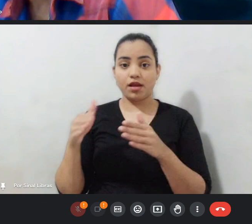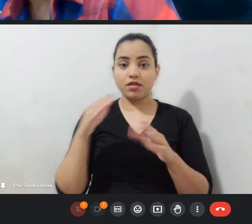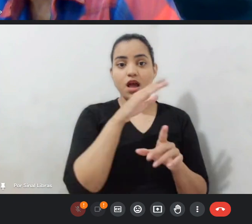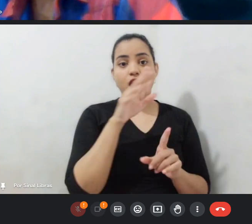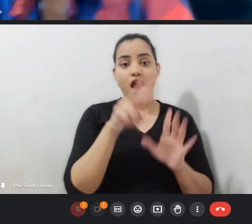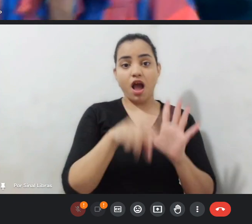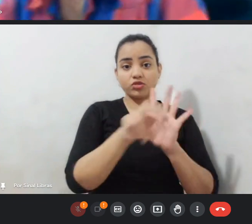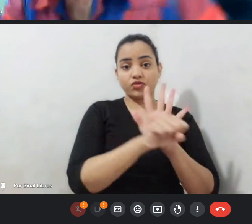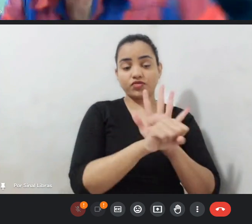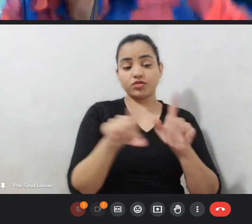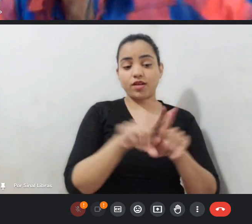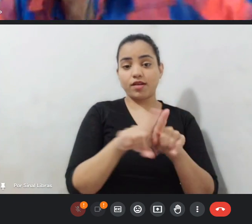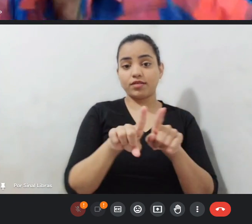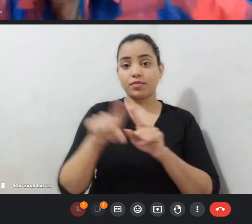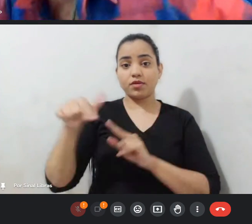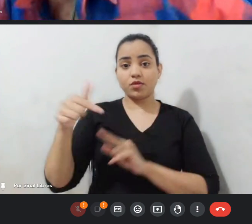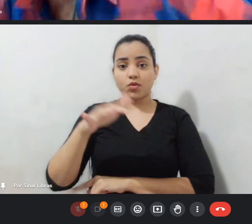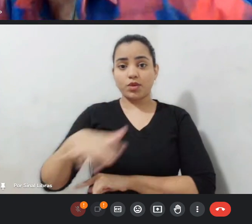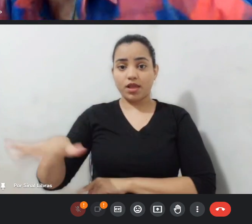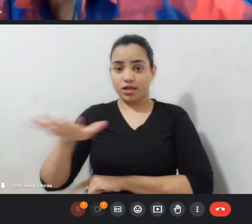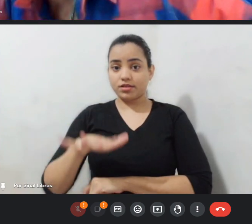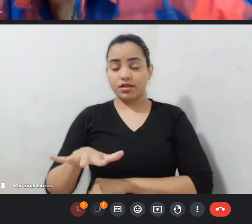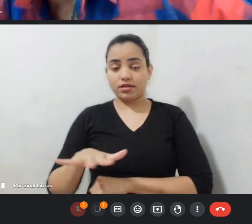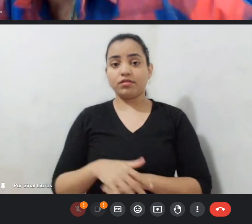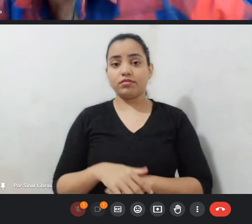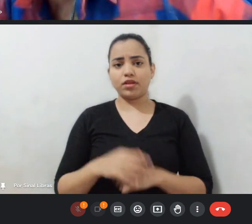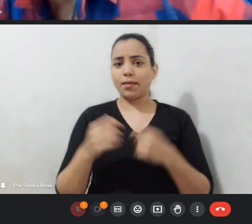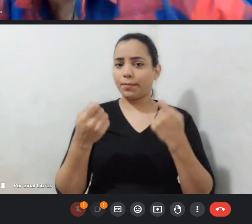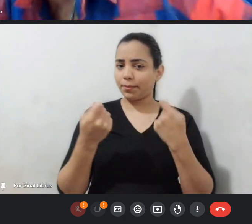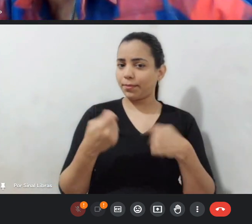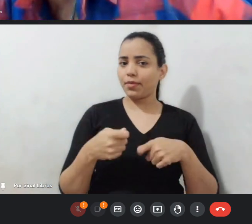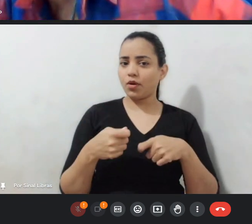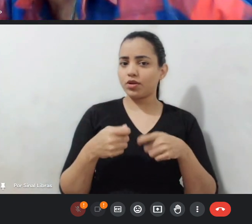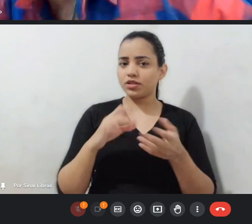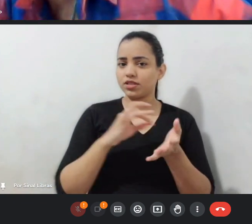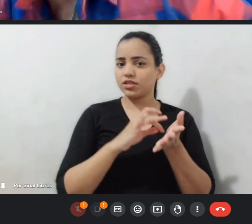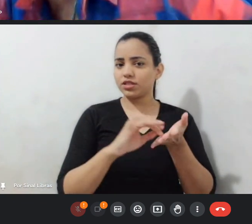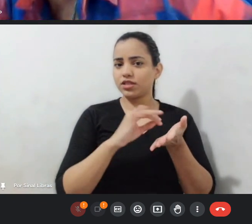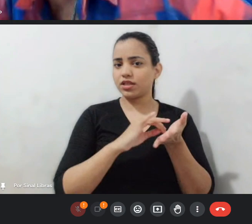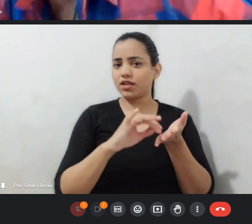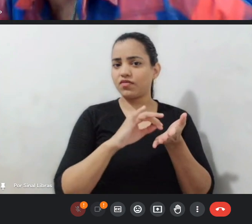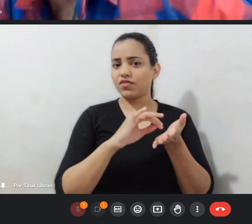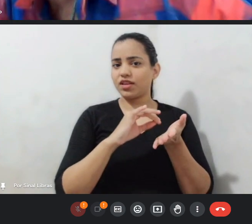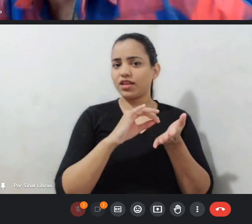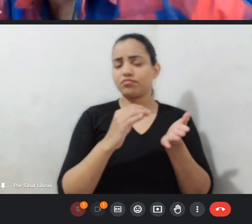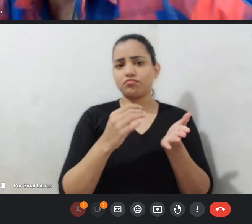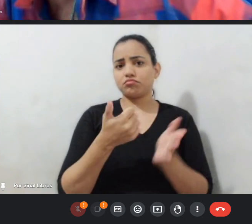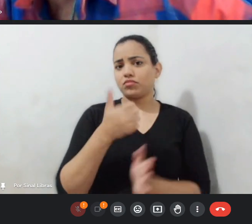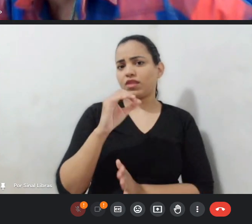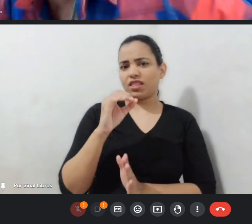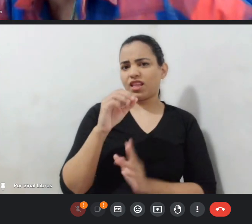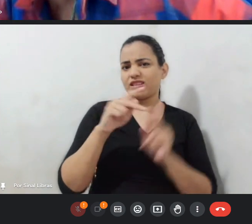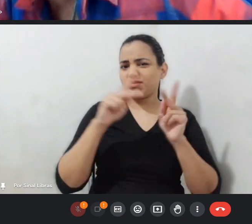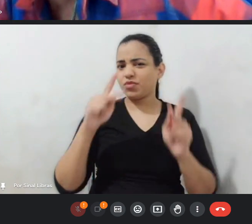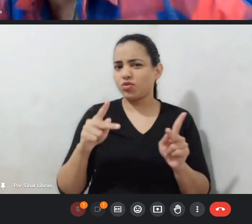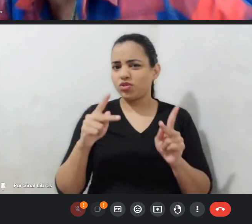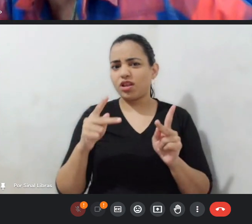artes para as outras áreas eu posso escrever dez projetos cinco dois três ou só um